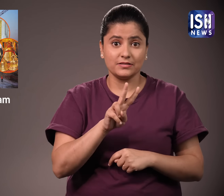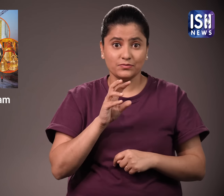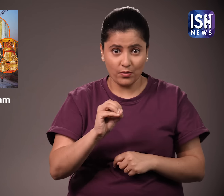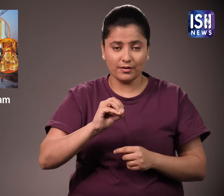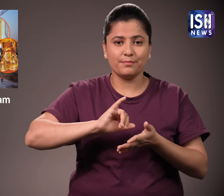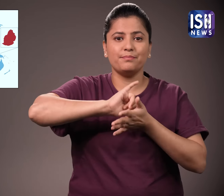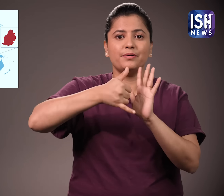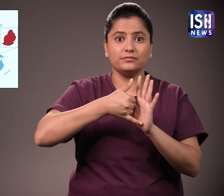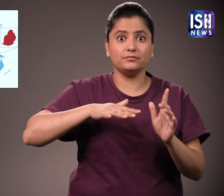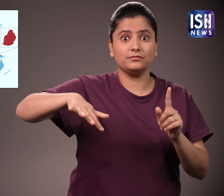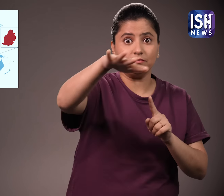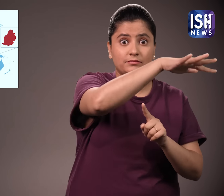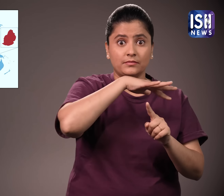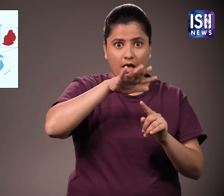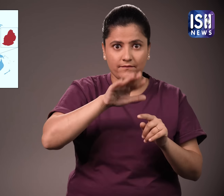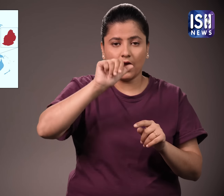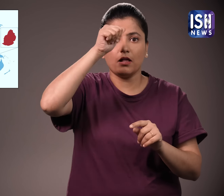मौरेश्यस में बहुत सारे हिंदू मंदिर है